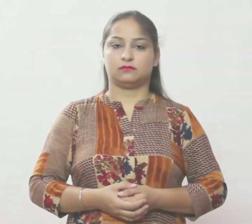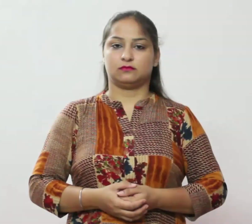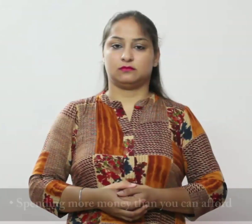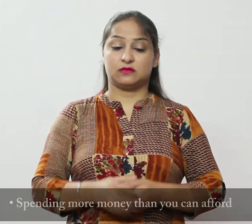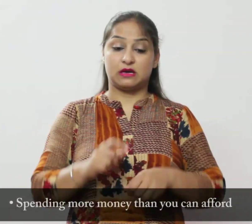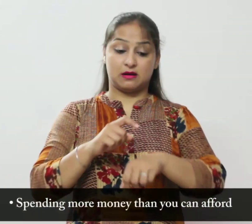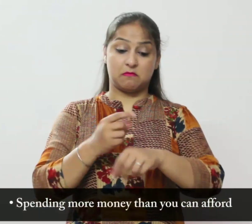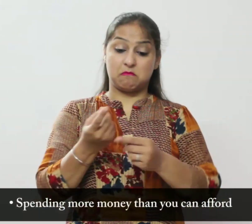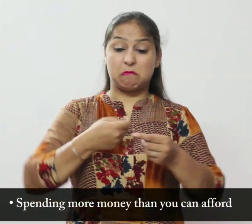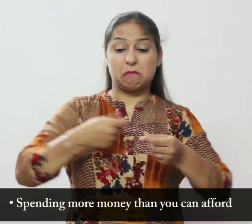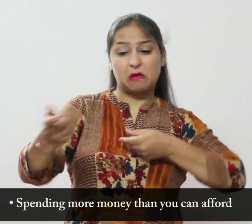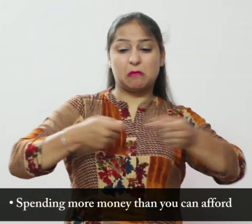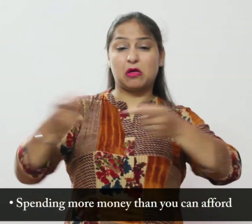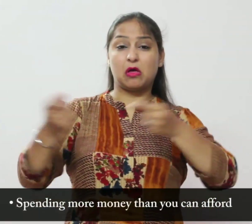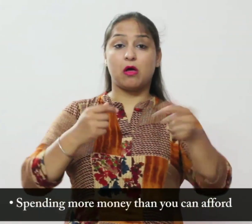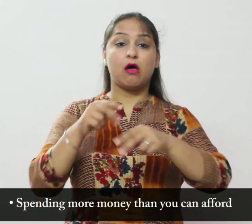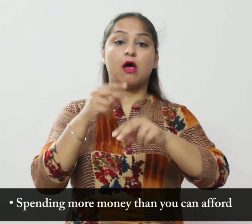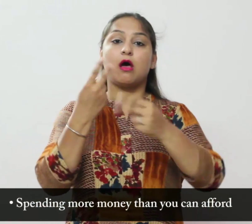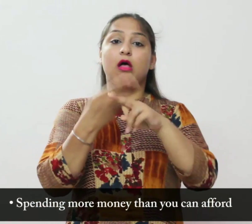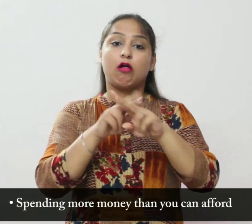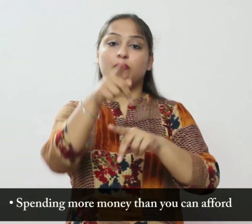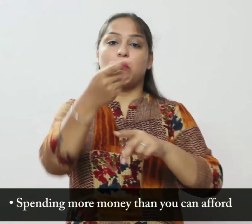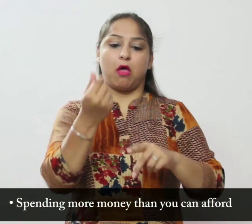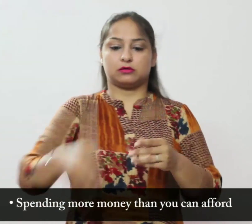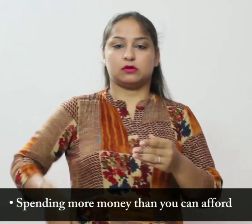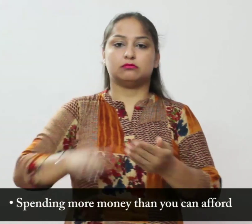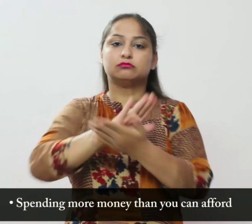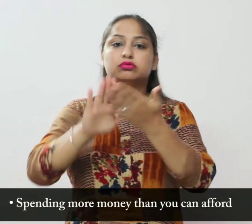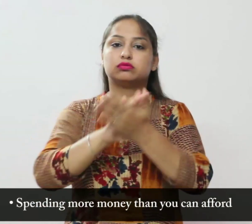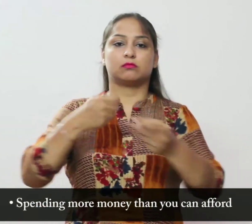जितना आप खर्च कर सकते हैं उससे अधिक पैसा खर्च करना